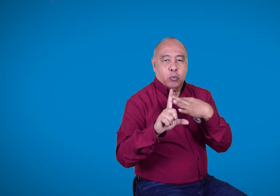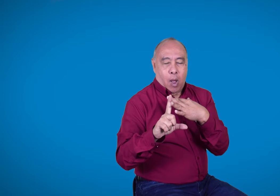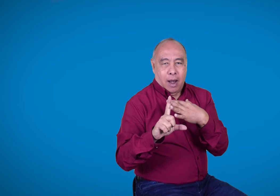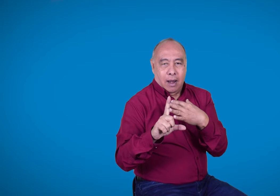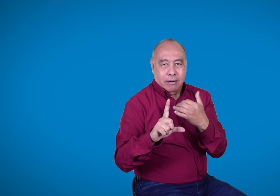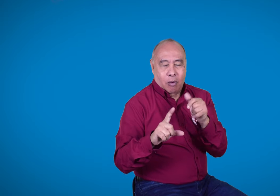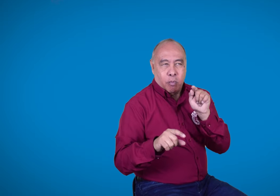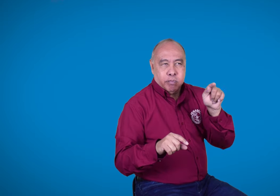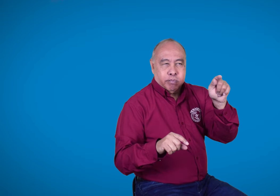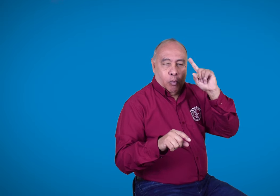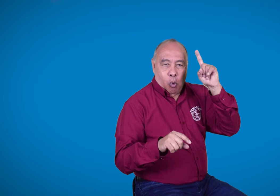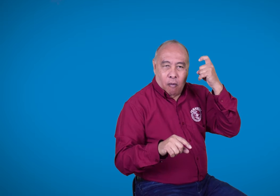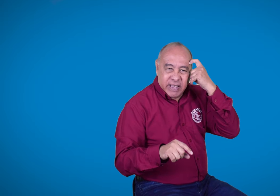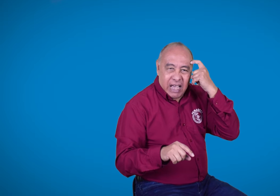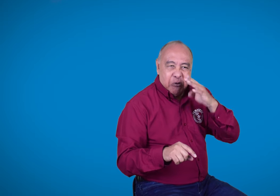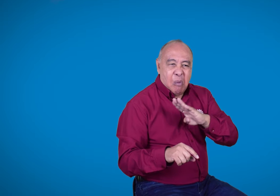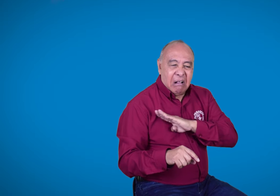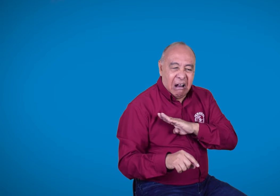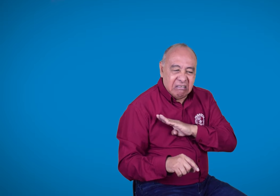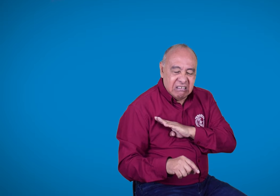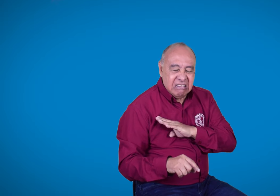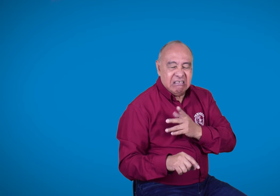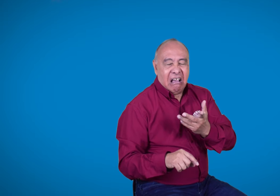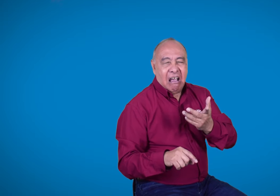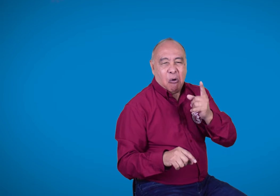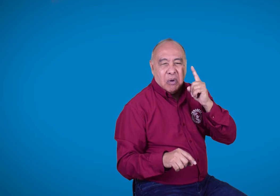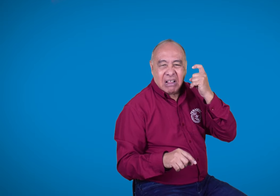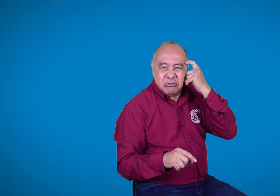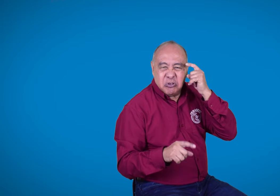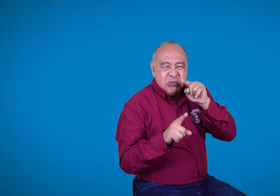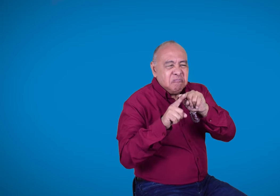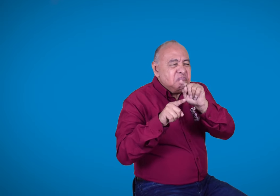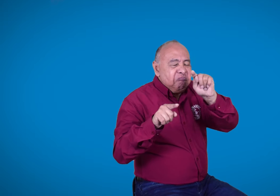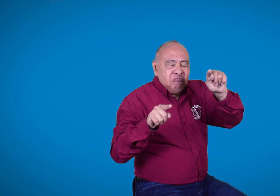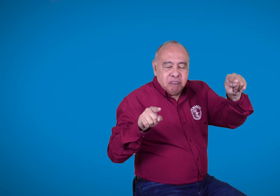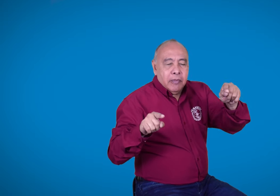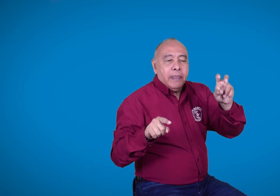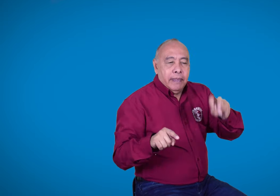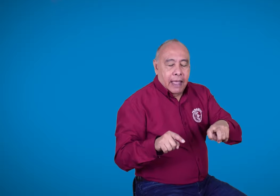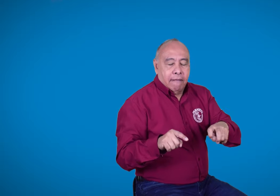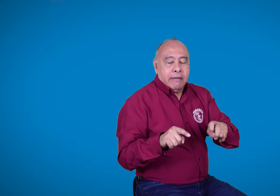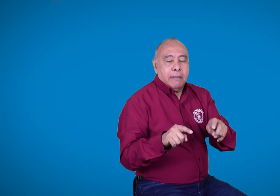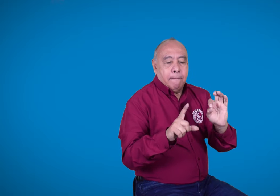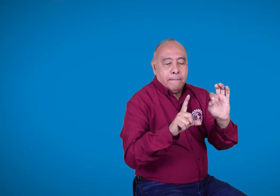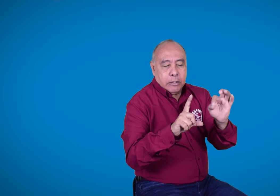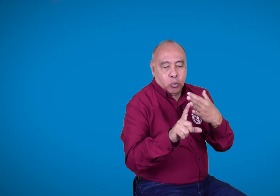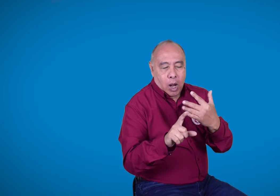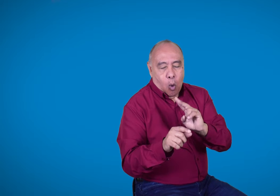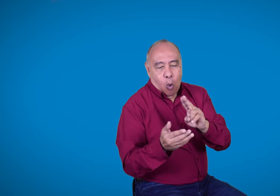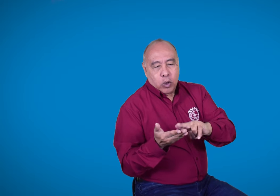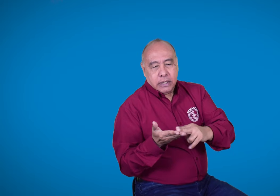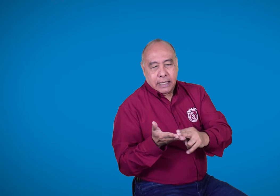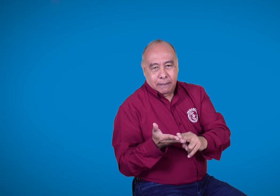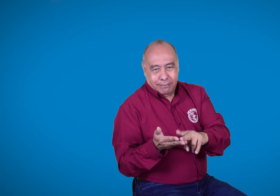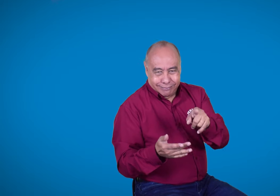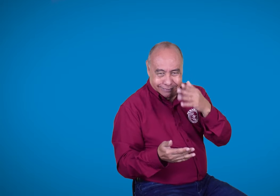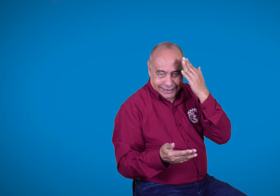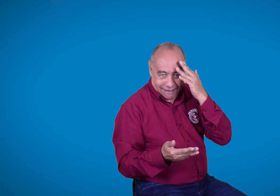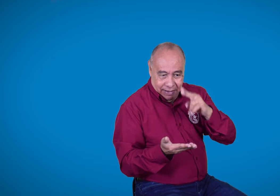demás entidades que tendrían la obligación de tener este servicio. Ahora bien, como es de conocimiento a generar, tener